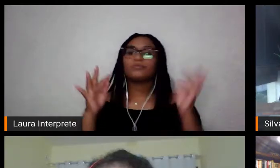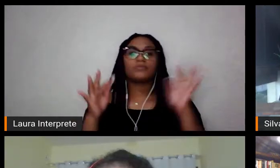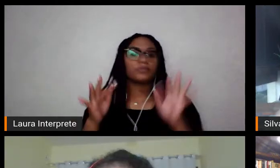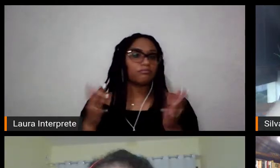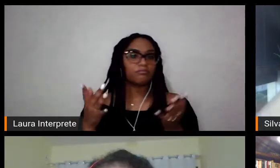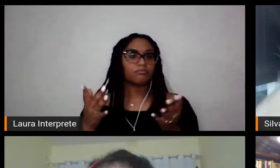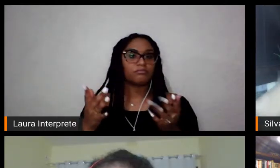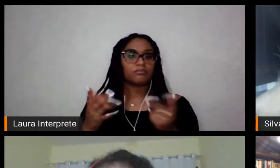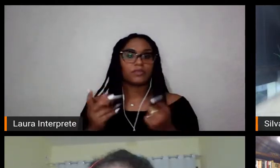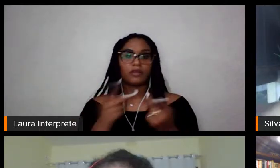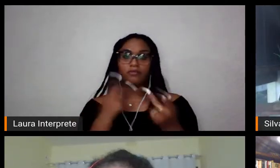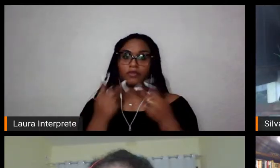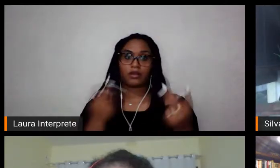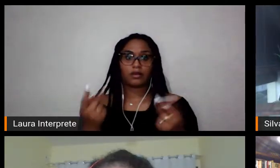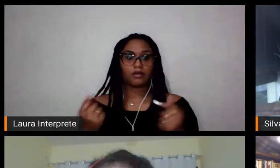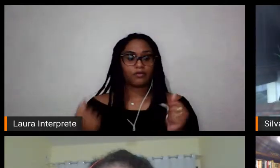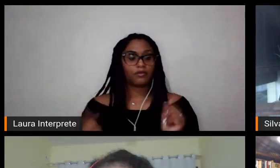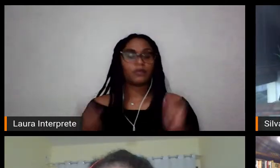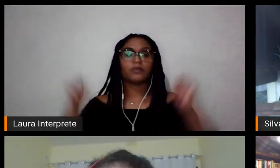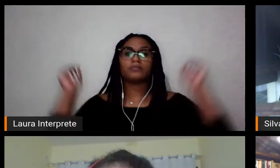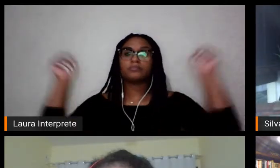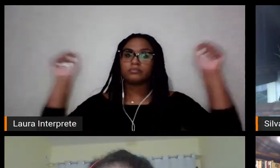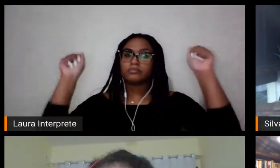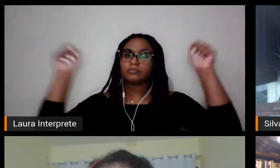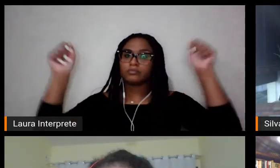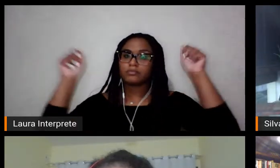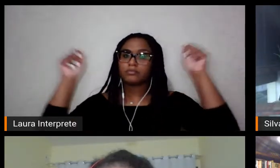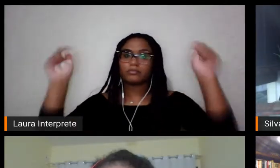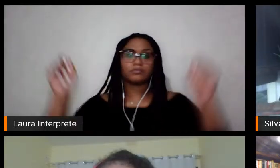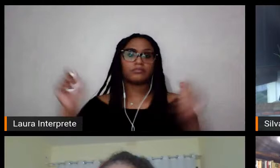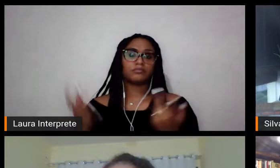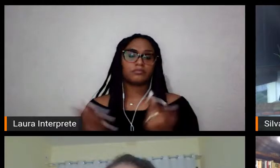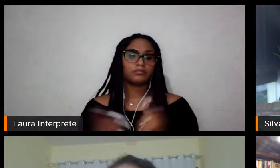se incorporando às manifestações sociais maiores,